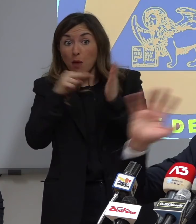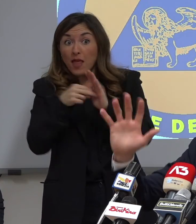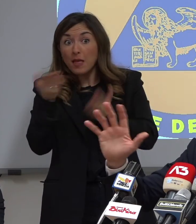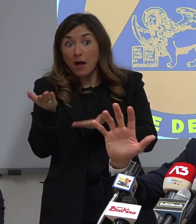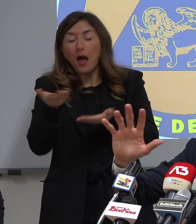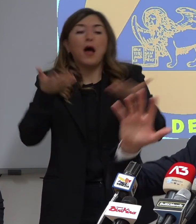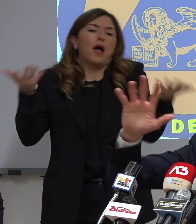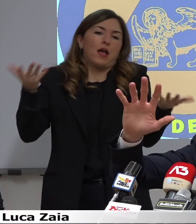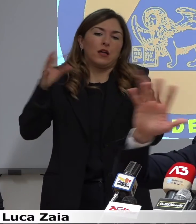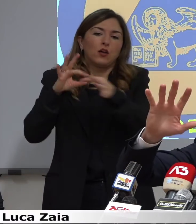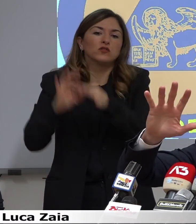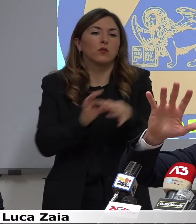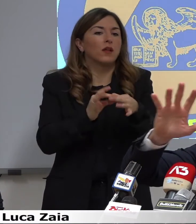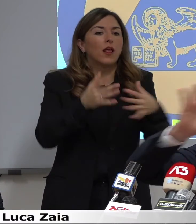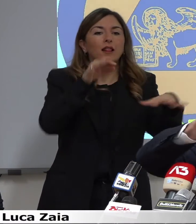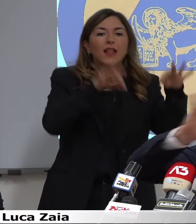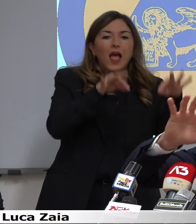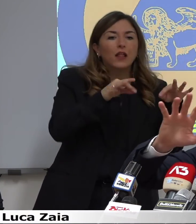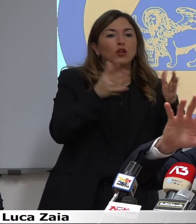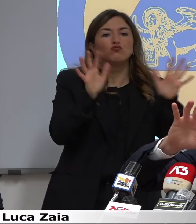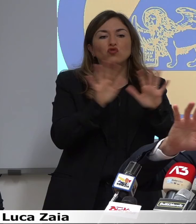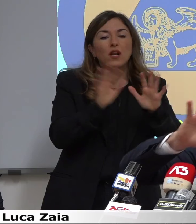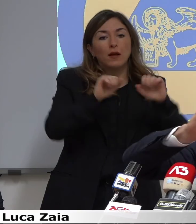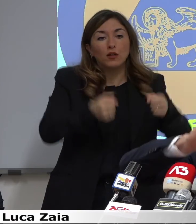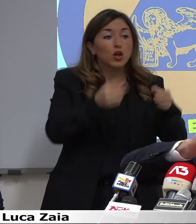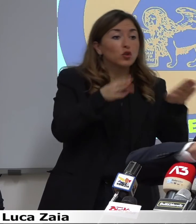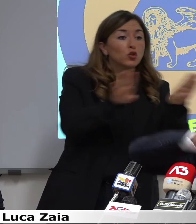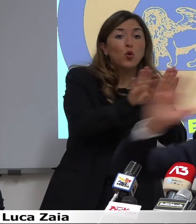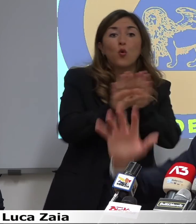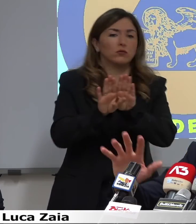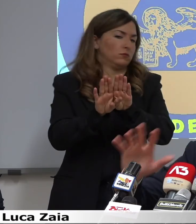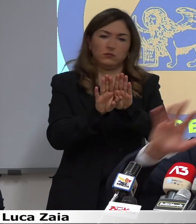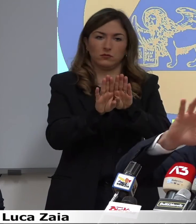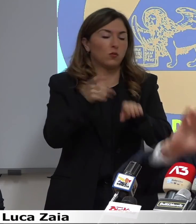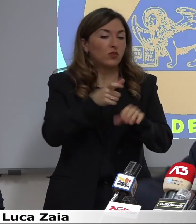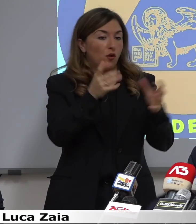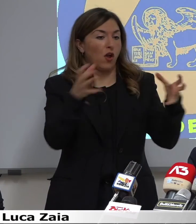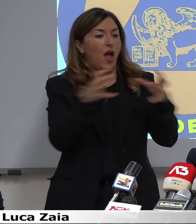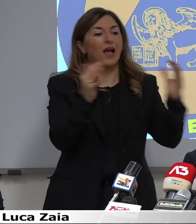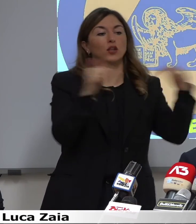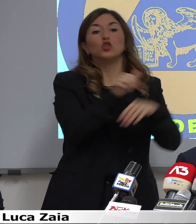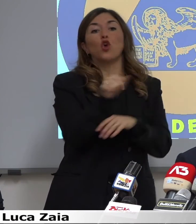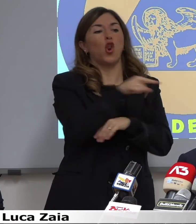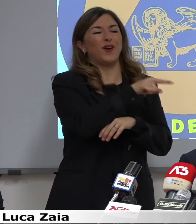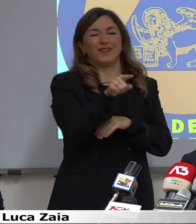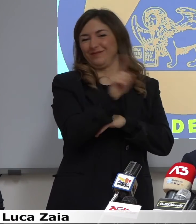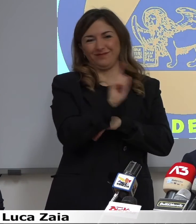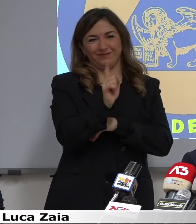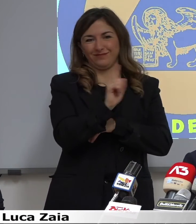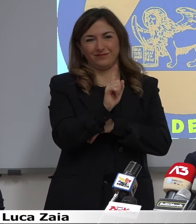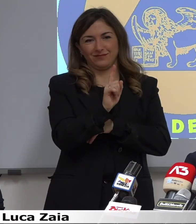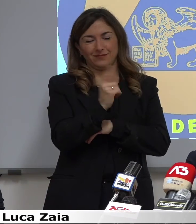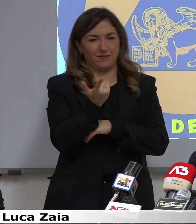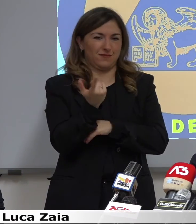Tu non puoi chiudere i teatri, il cinema e le piste da sci, perché non mi risulta che l'assembramento ci sia solo in questi contesti, anzi